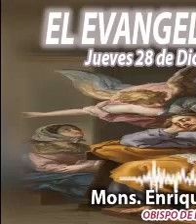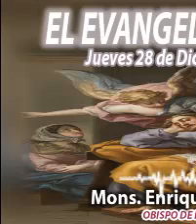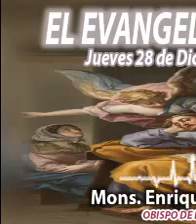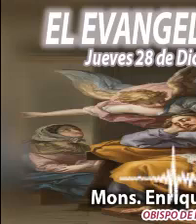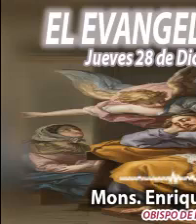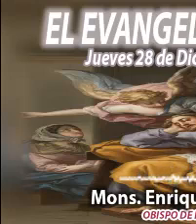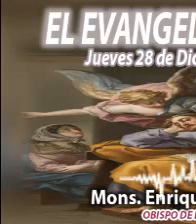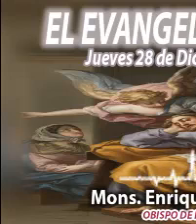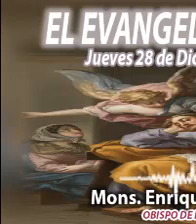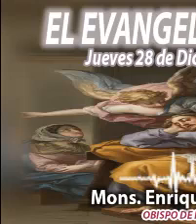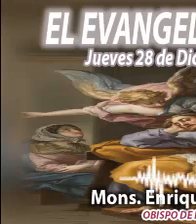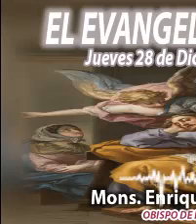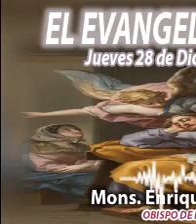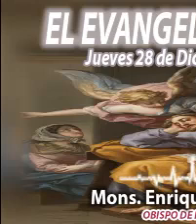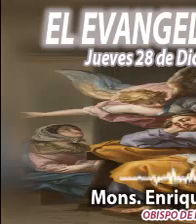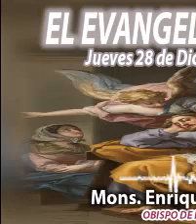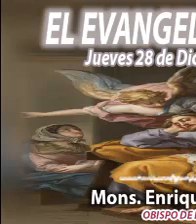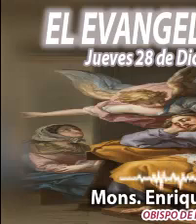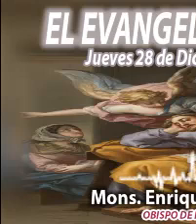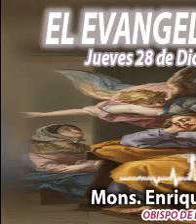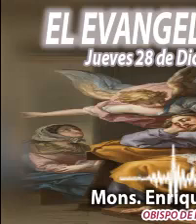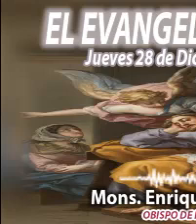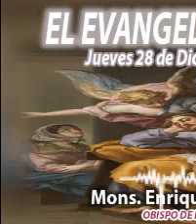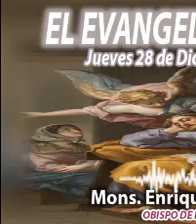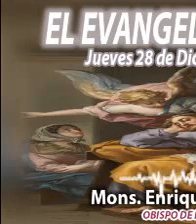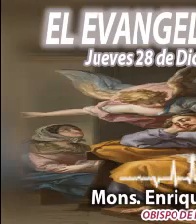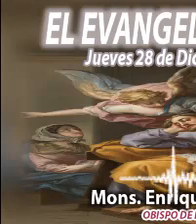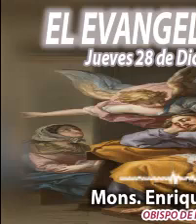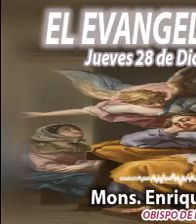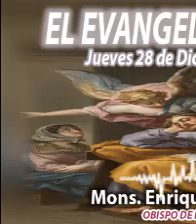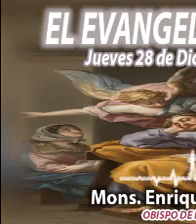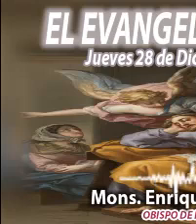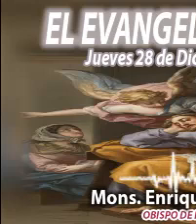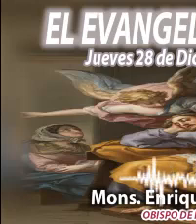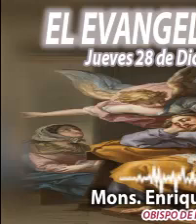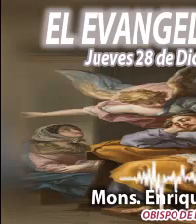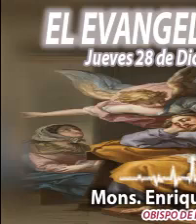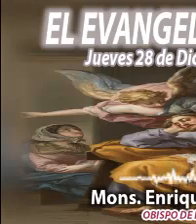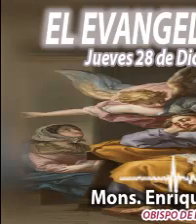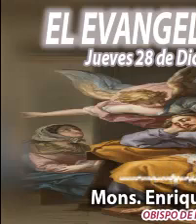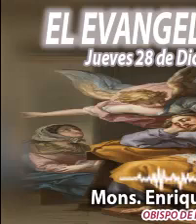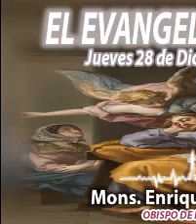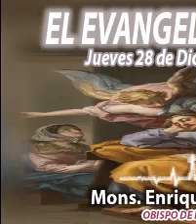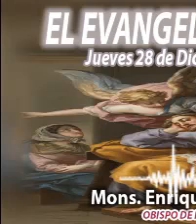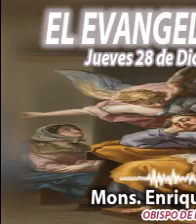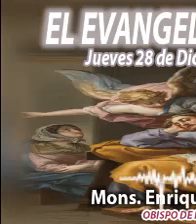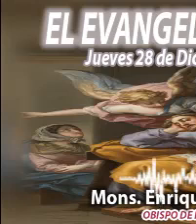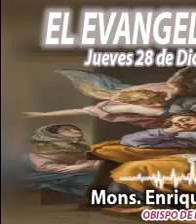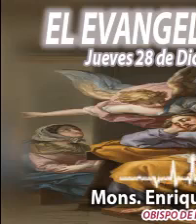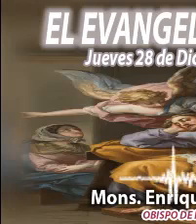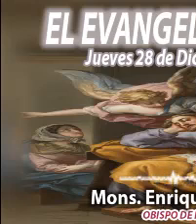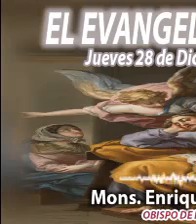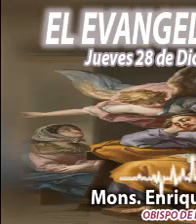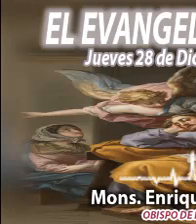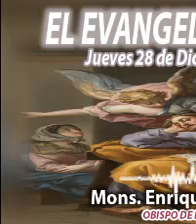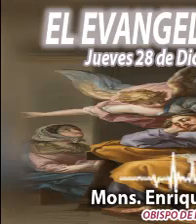En este tiempo de Navidad, reflexionemos en la Palabra de Dios, en voz de Monseñor Enrique Díaz Nos ha